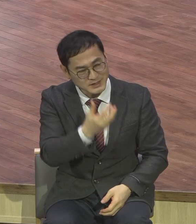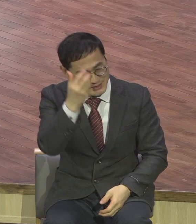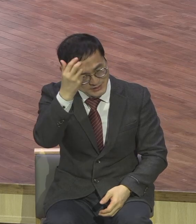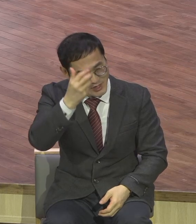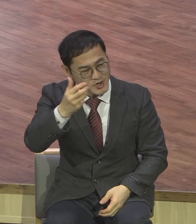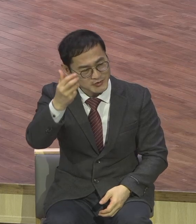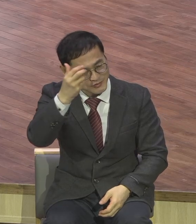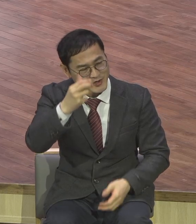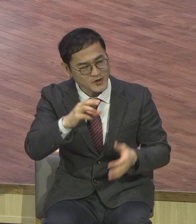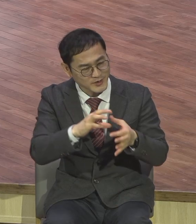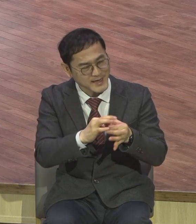사람입니다